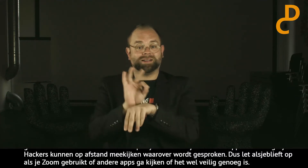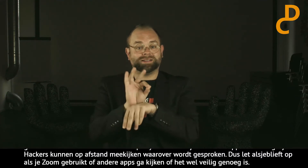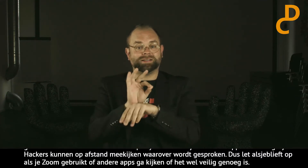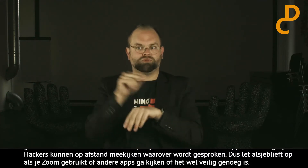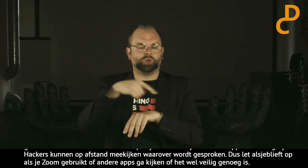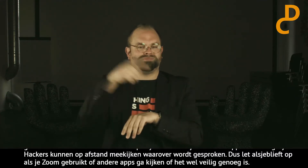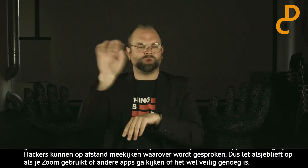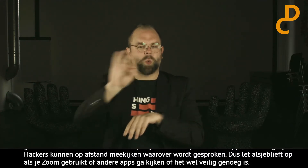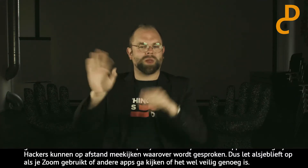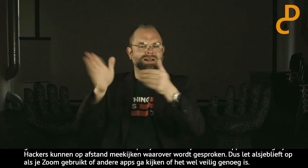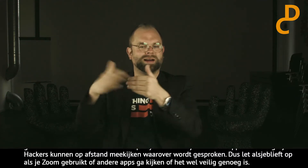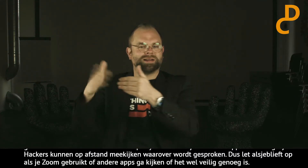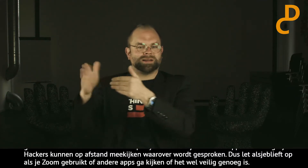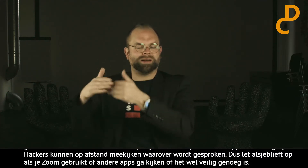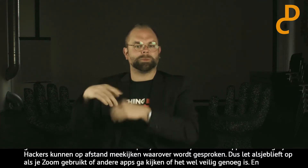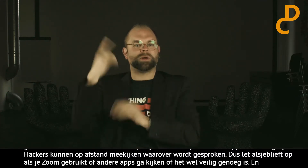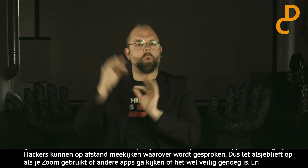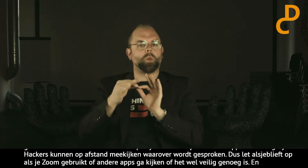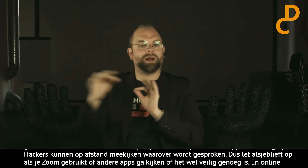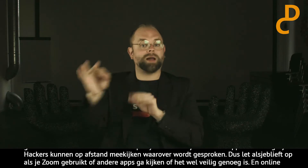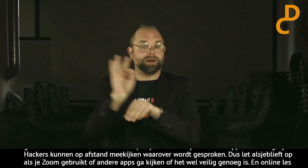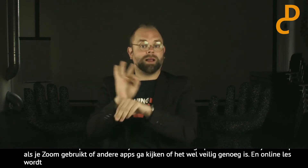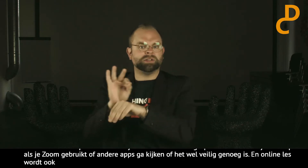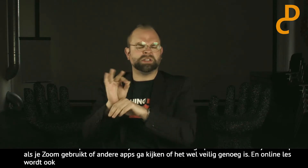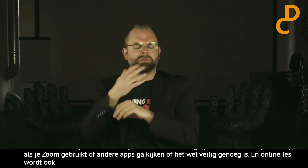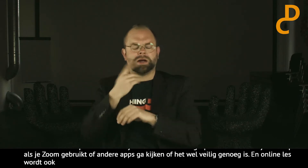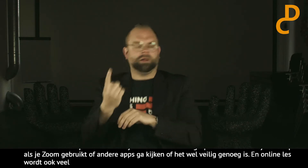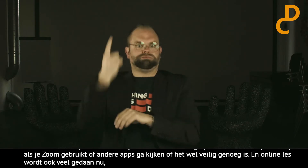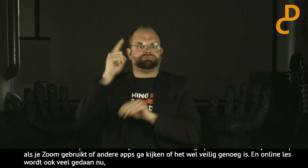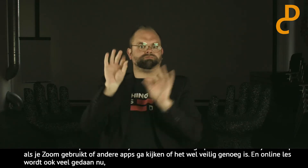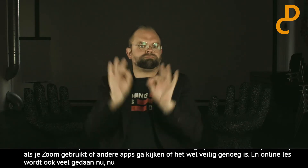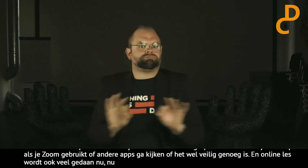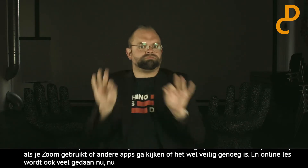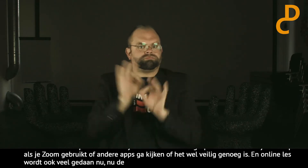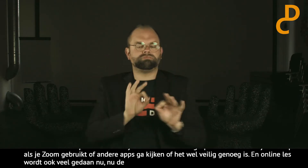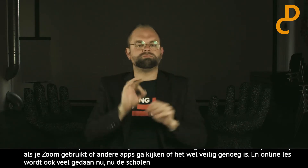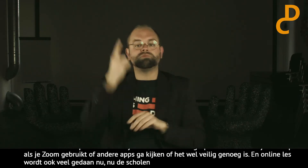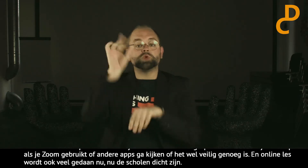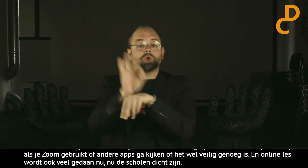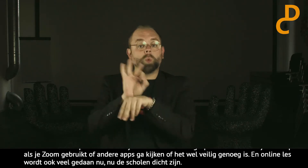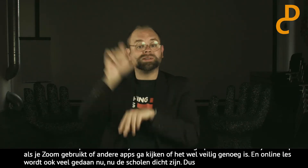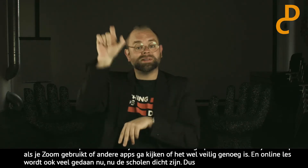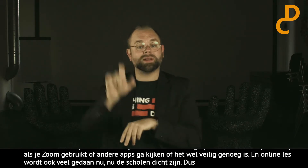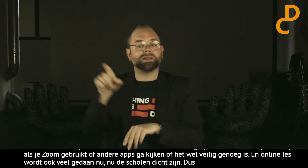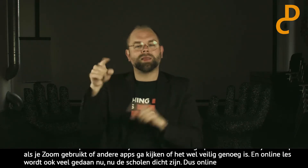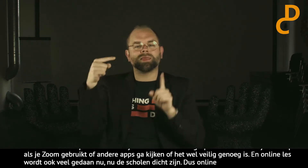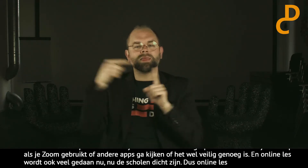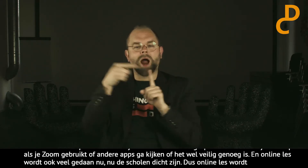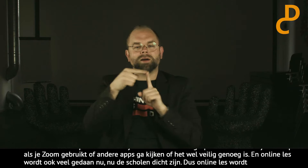En online les wordt nu ook heel veel gedaan nu de scholen dicht zijn. Dus online les wordt er gedaan. En er is iets heel ergs gebeurd, een erg